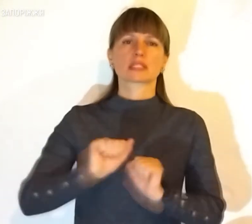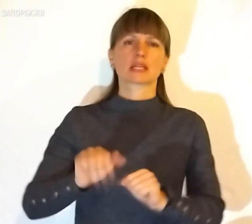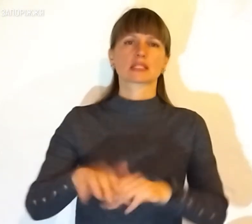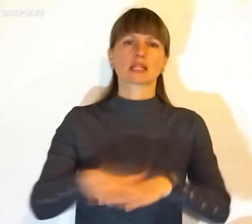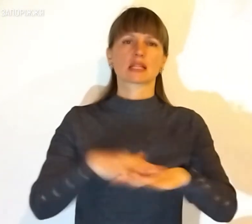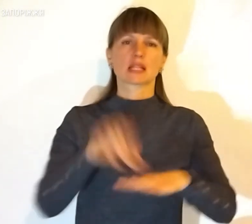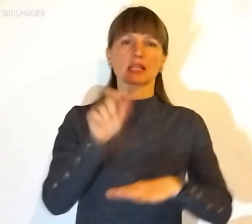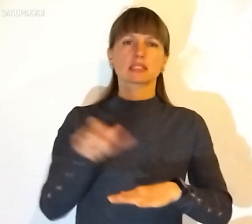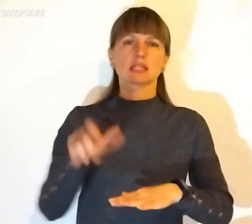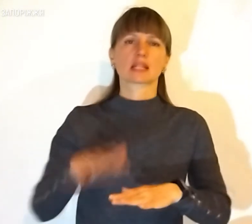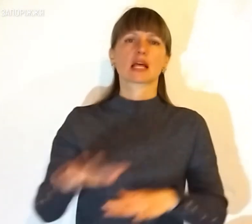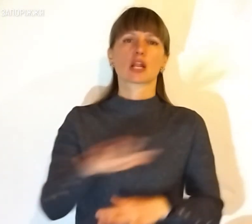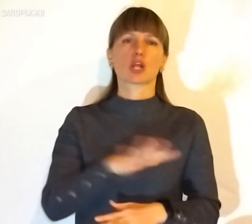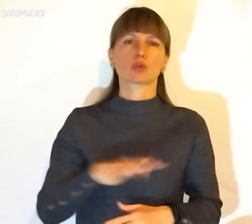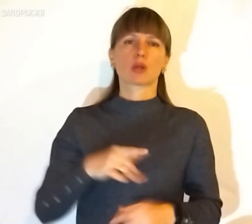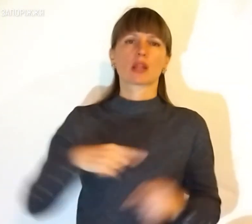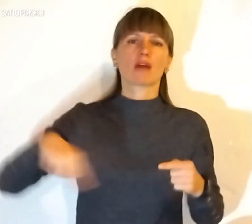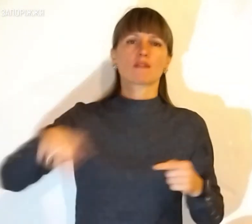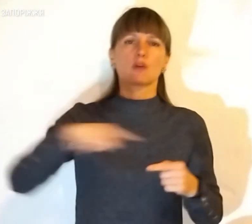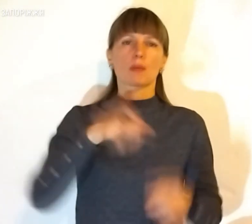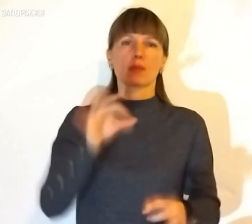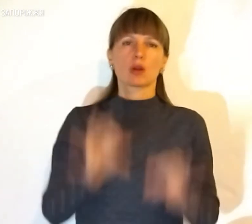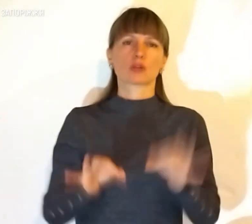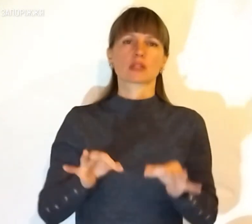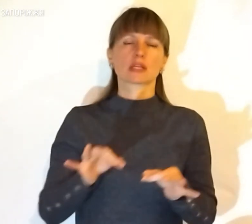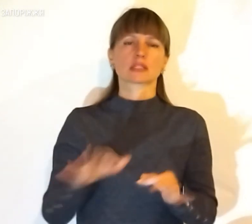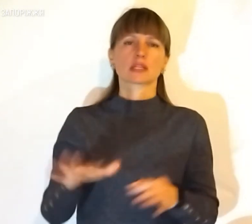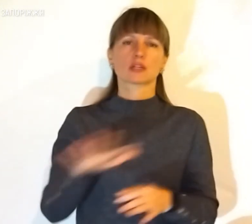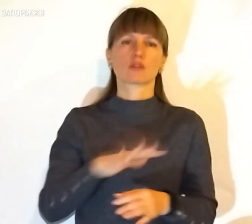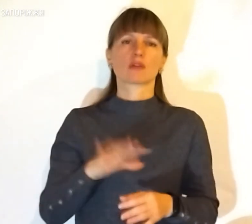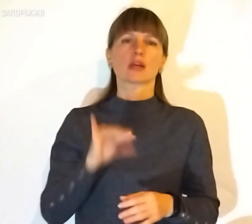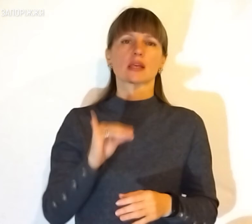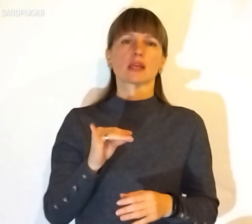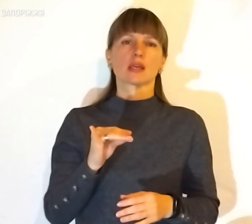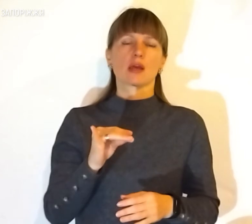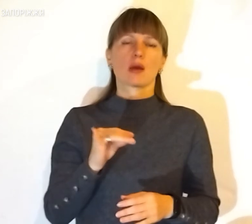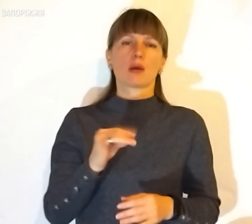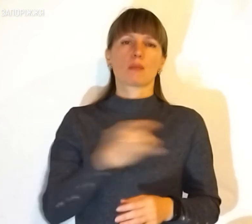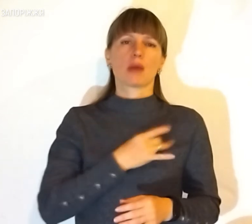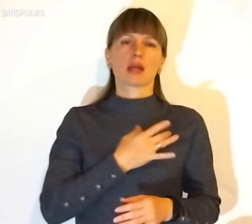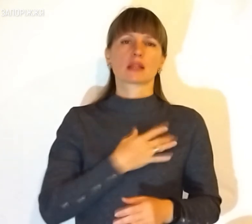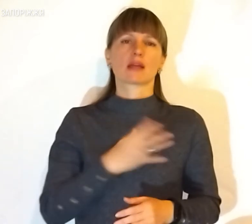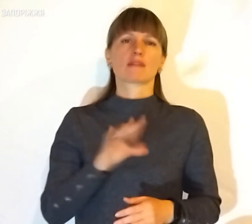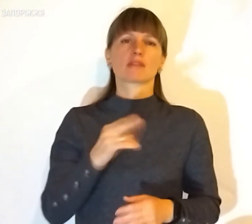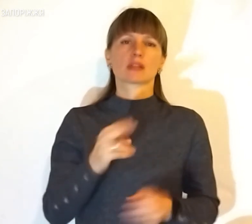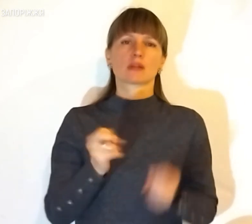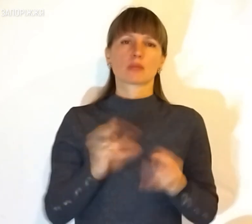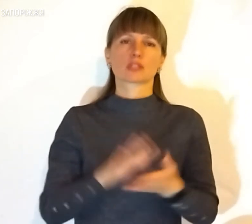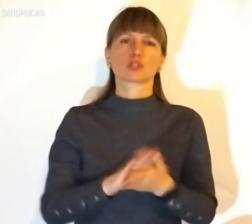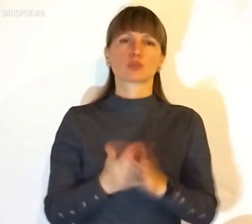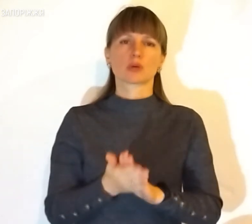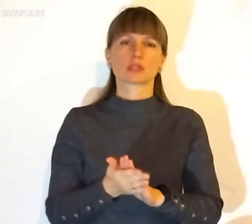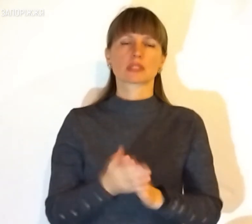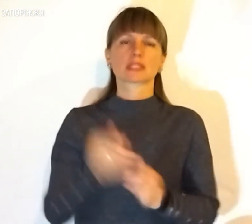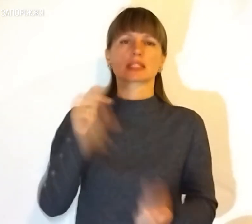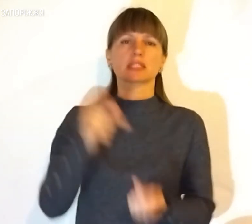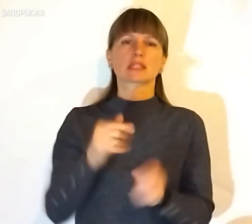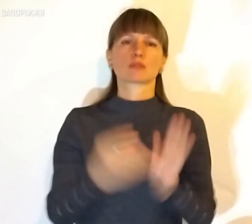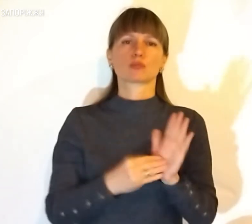населення, територій, навколишнього природного середовища та майна від надзвичайних ситуацій, згідно з пунктом